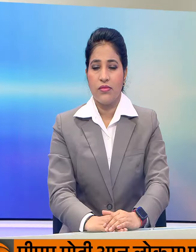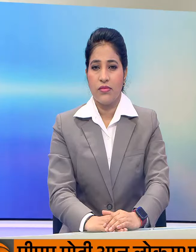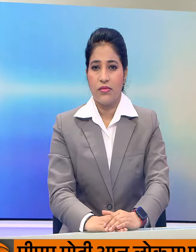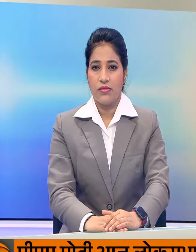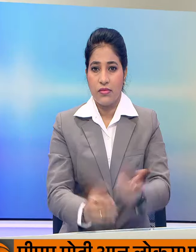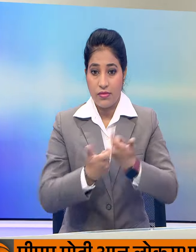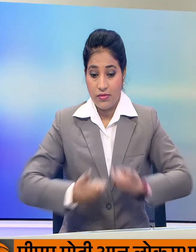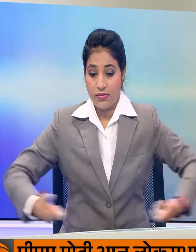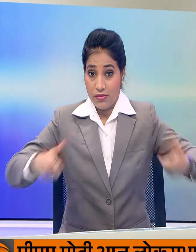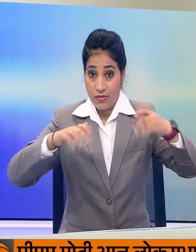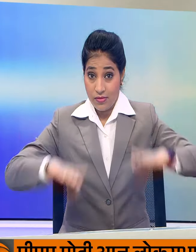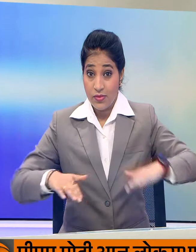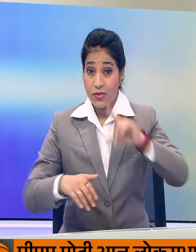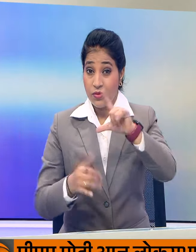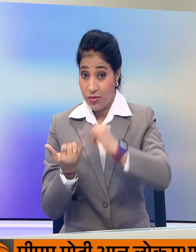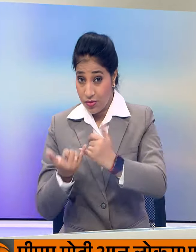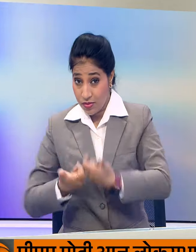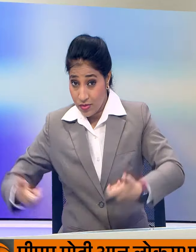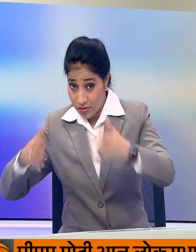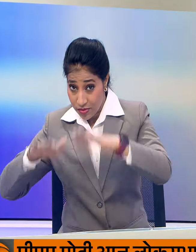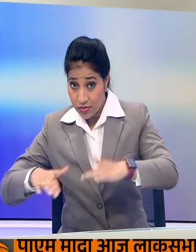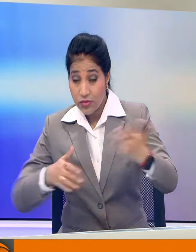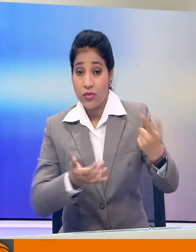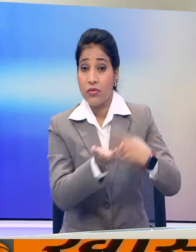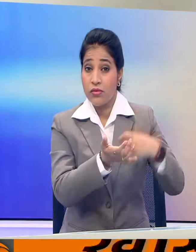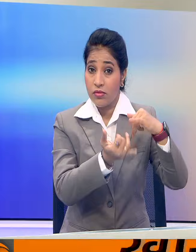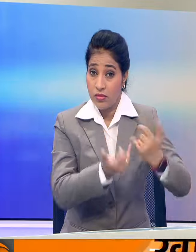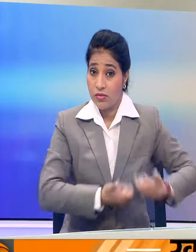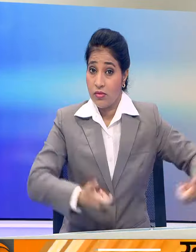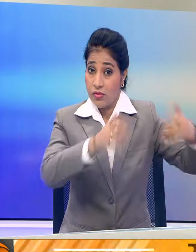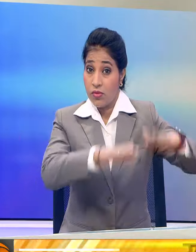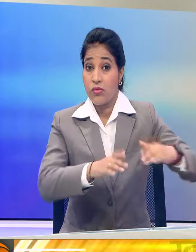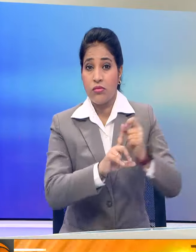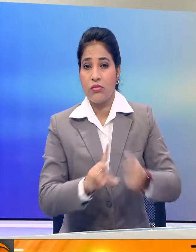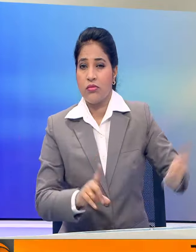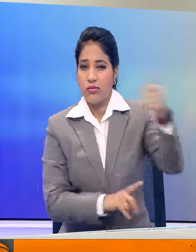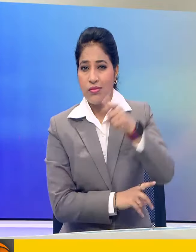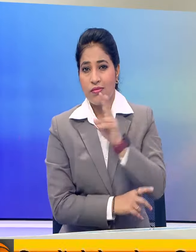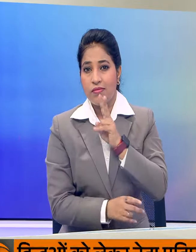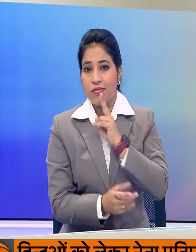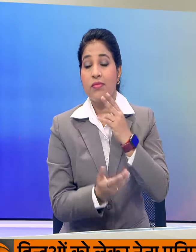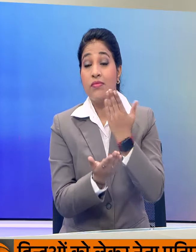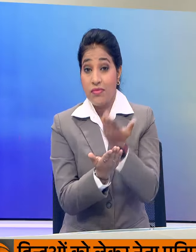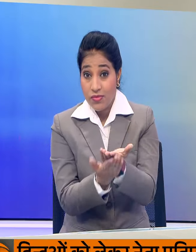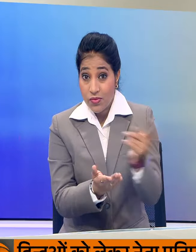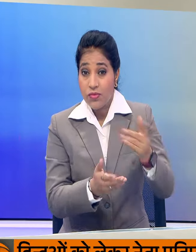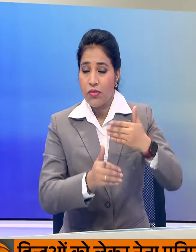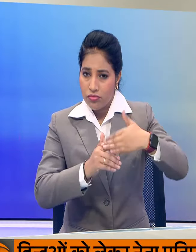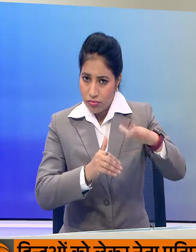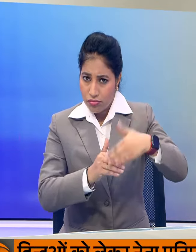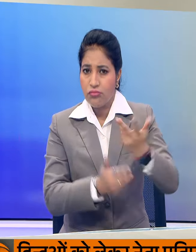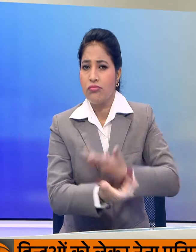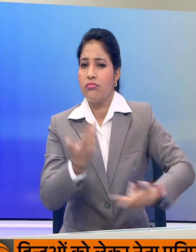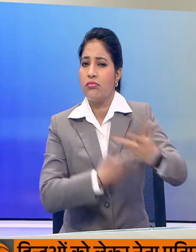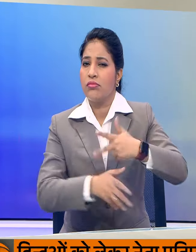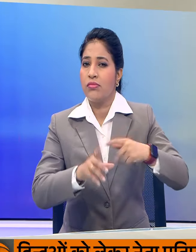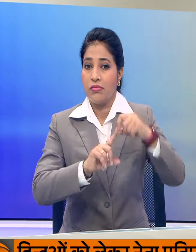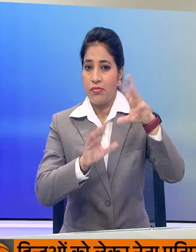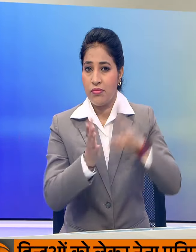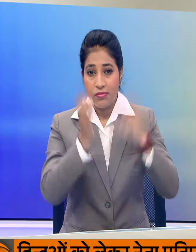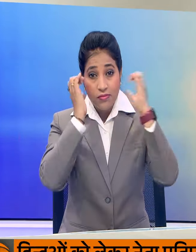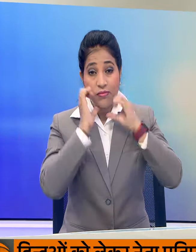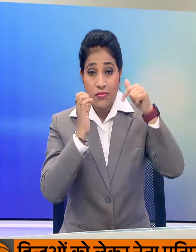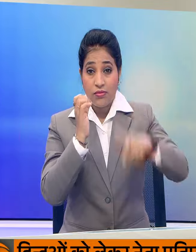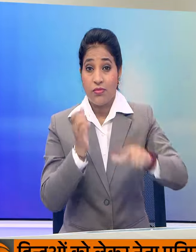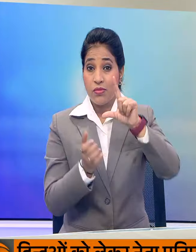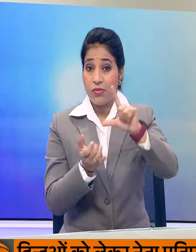संसत के दोनों सदनों में राश्ट्रपती के अभिभाशन प्रस्ताफ पर आज भी चर्चा जारी रहेंगे प्रधानमत्री नरेंद्र मूदी